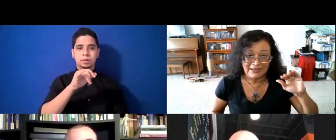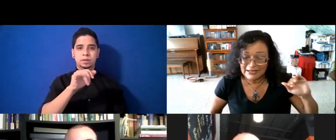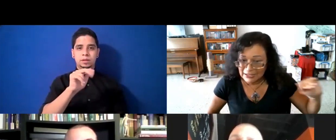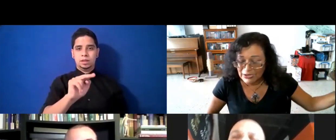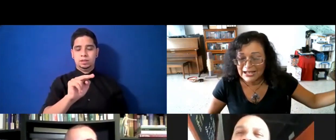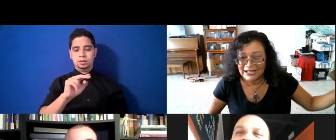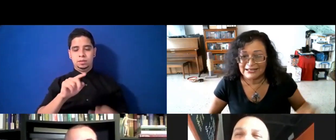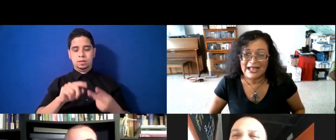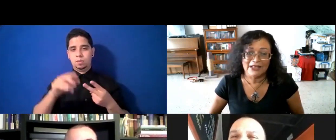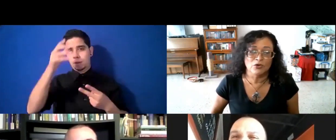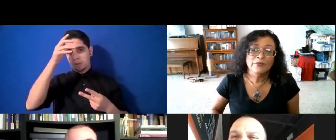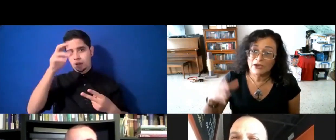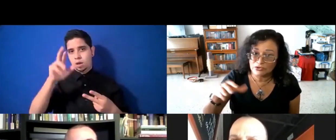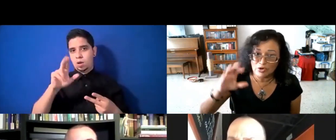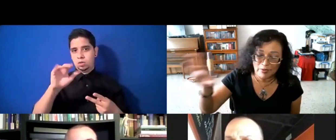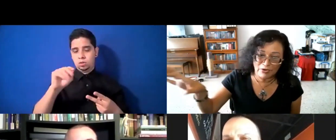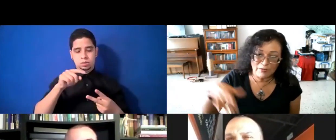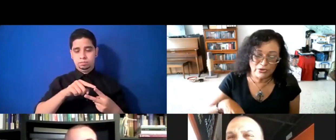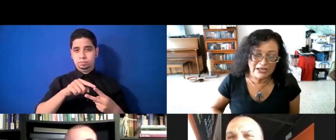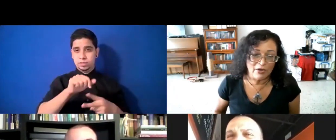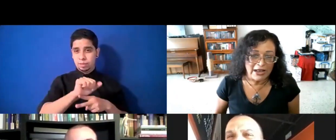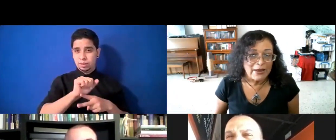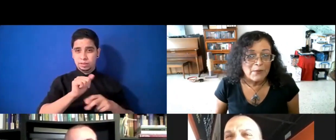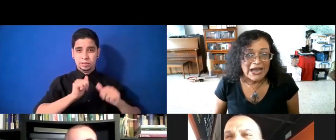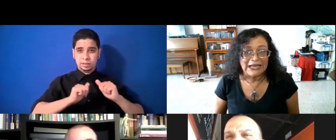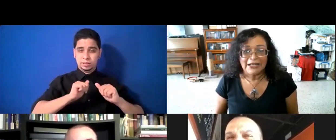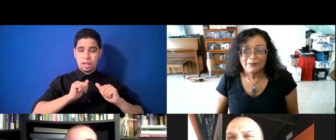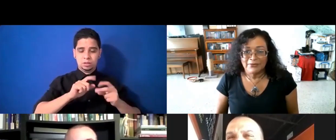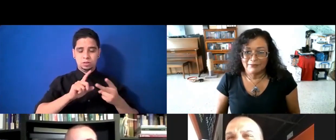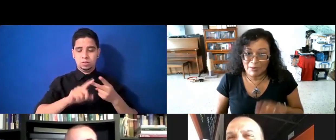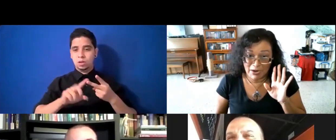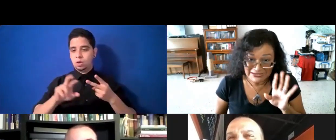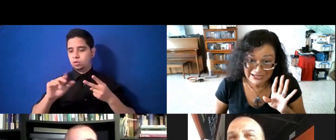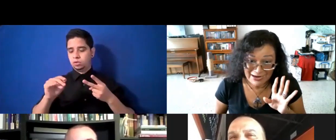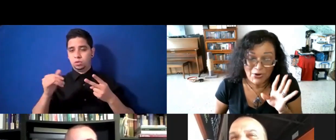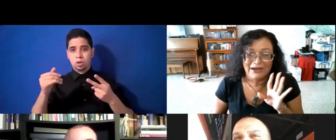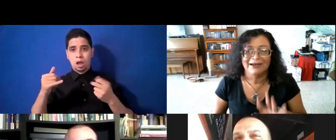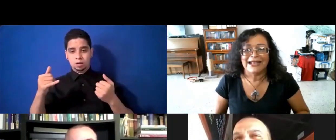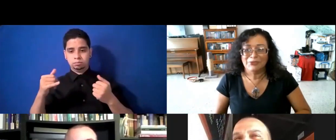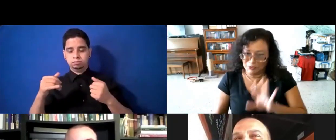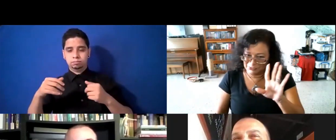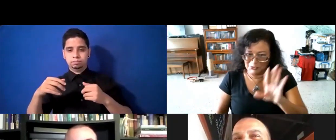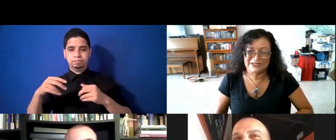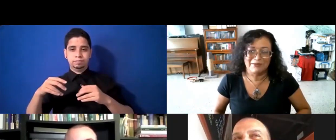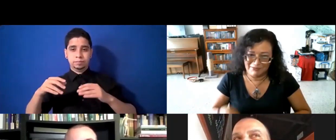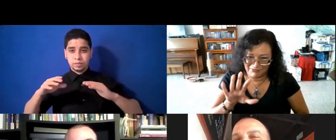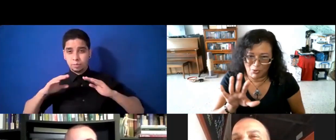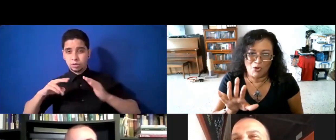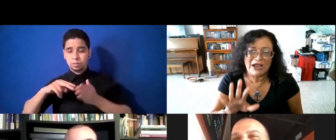ha distinguido en el área de teatro, Rocío primero en deporte, y ahora en baile, vamos a ver si llegamos al, al canto, cojo con